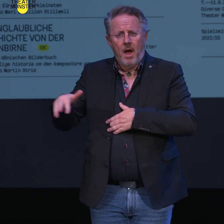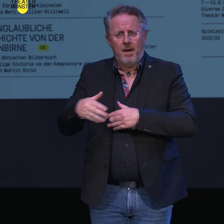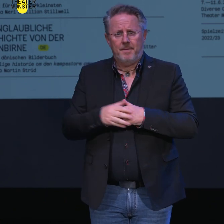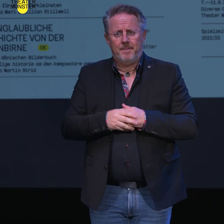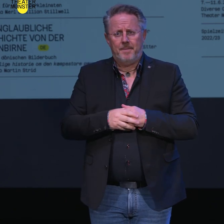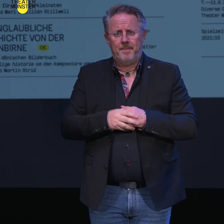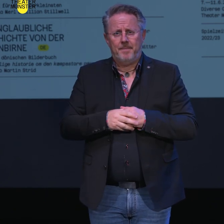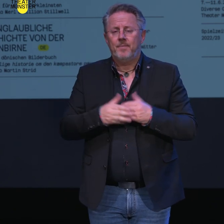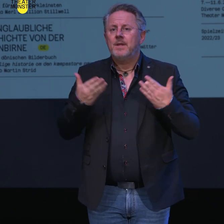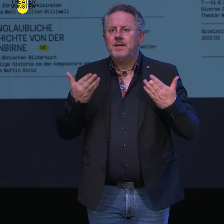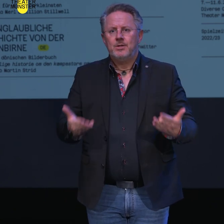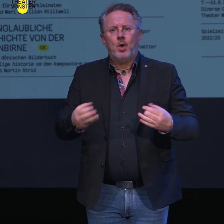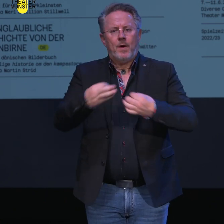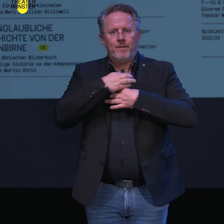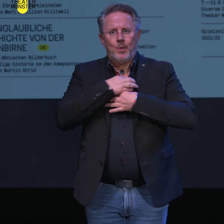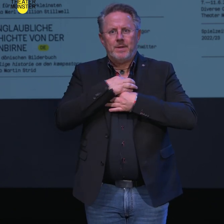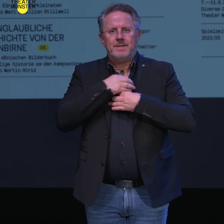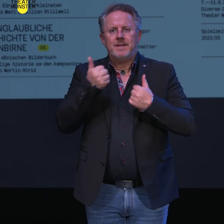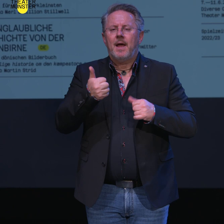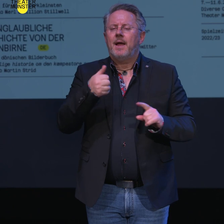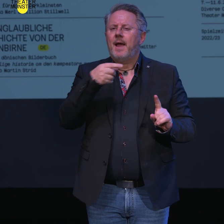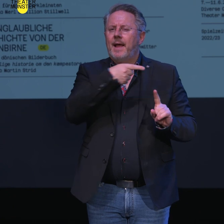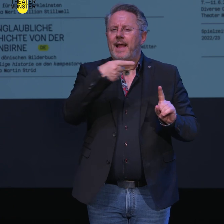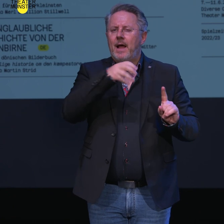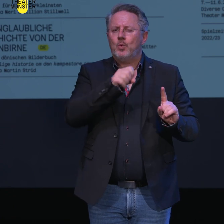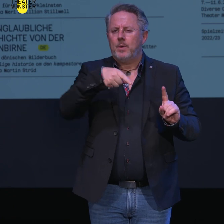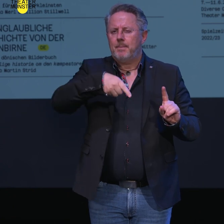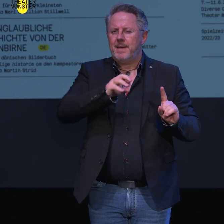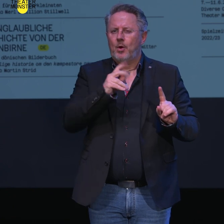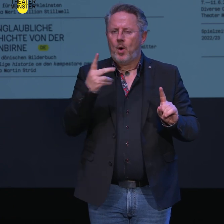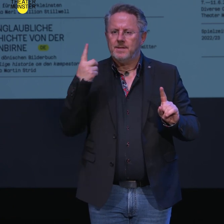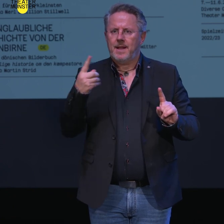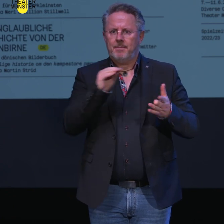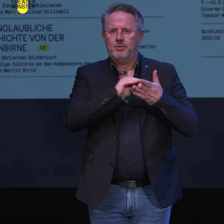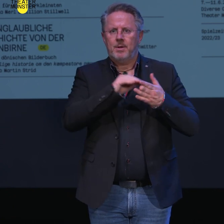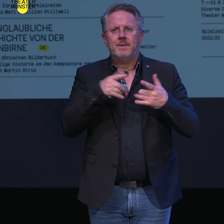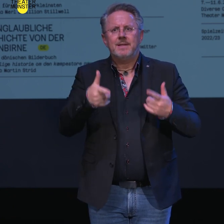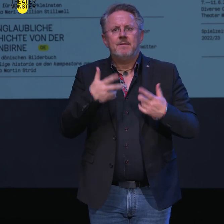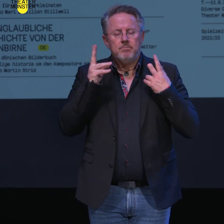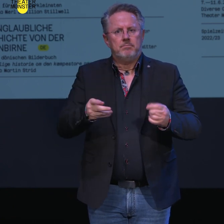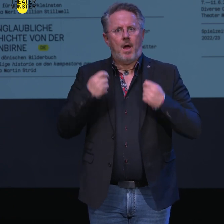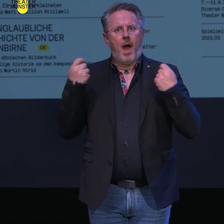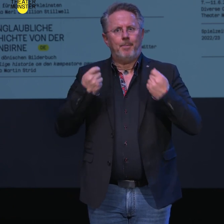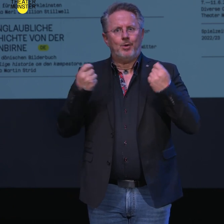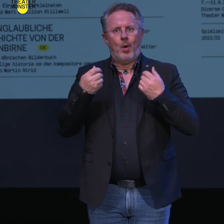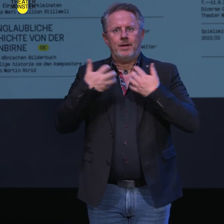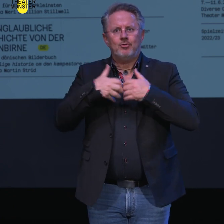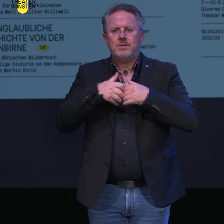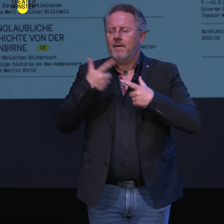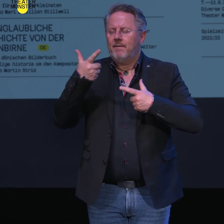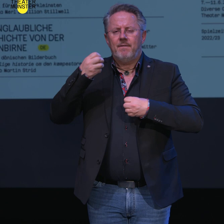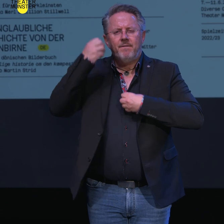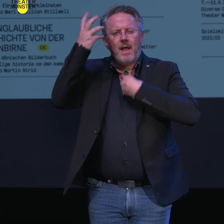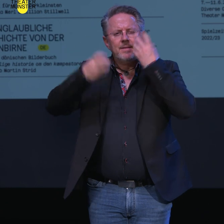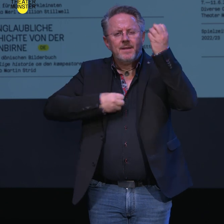Die Fassung für uns wird Gertrud Pigor schreiben. Diese Abenteuergeschichte voll überschäumender Fantasie